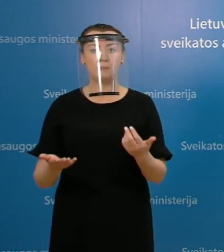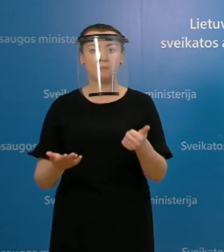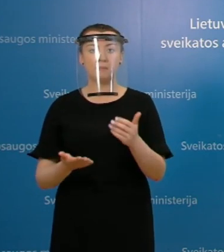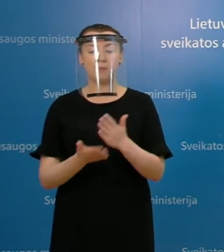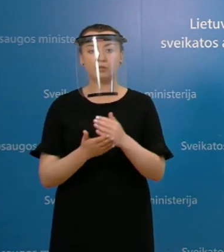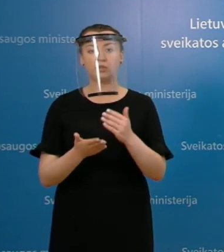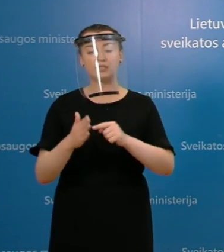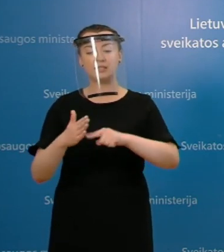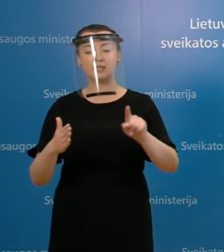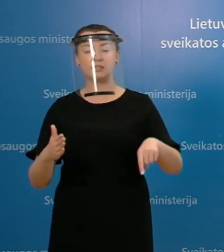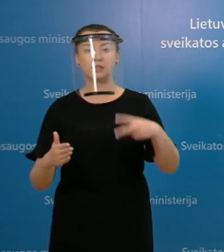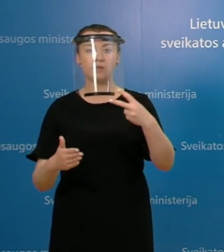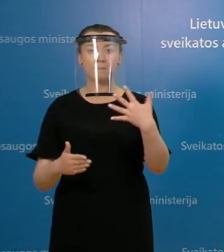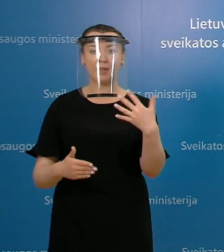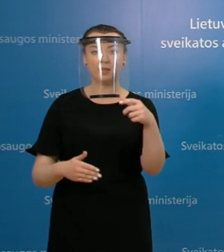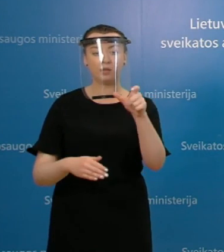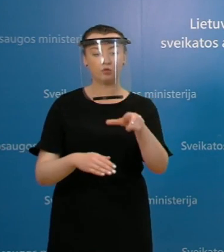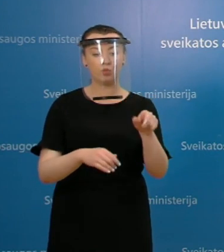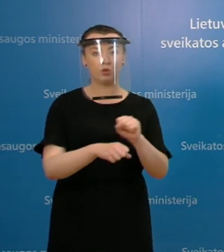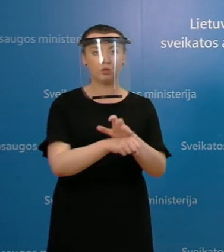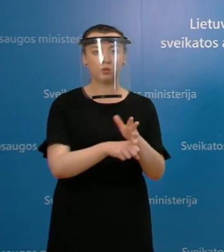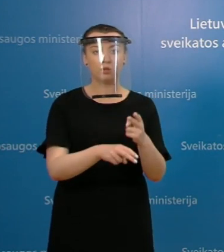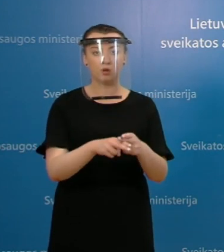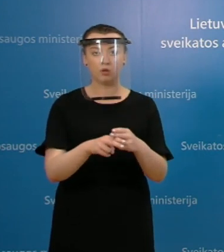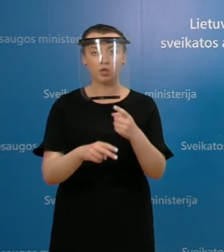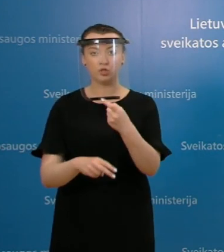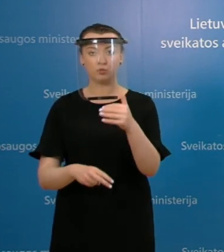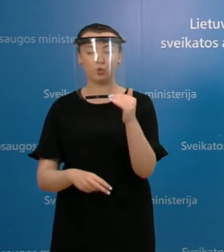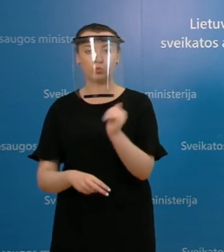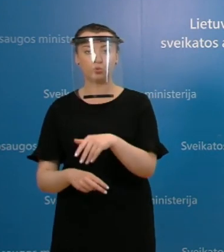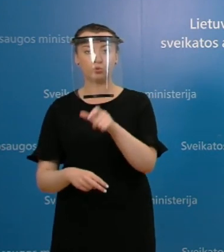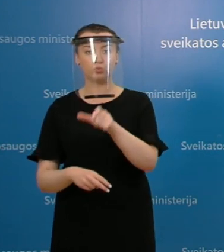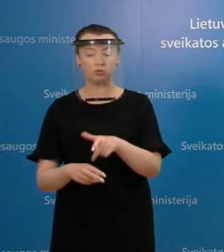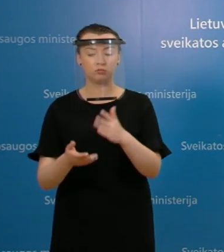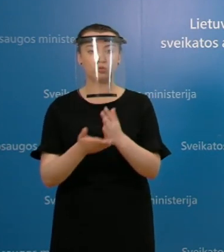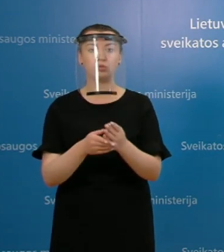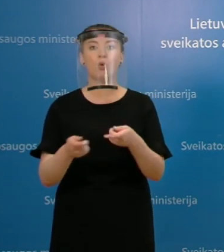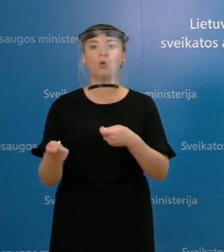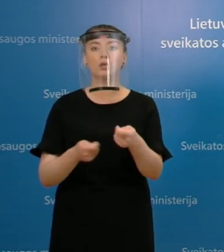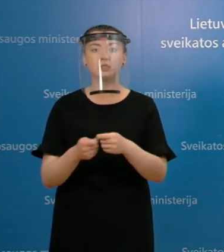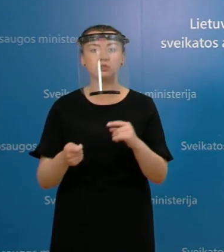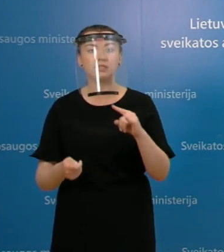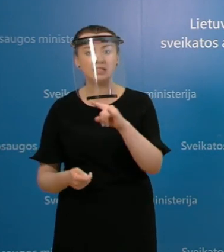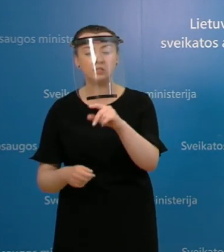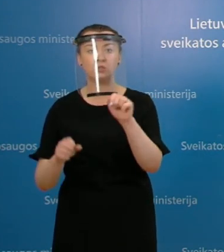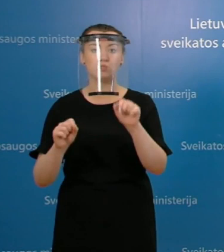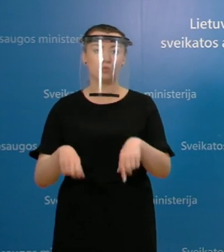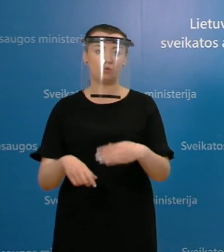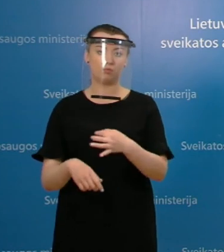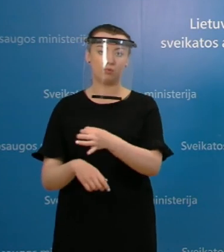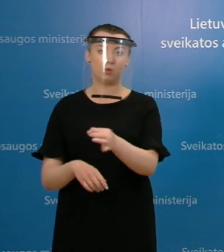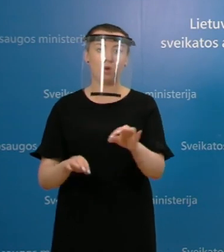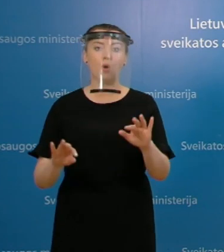rodiklį, tai iš ten tiesiog galima atvykti, parvykti, organizuojam į skrydžiai, o jeigu rodiklis yra